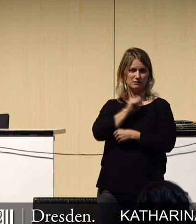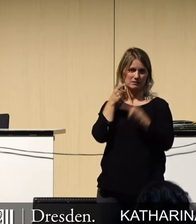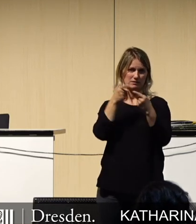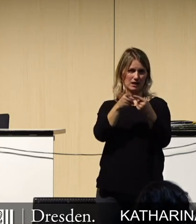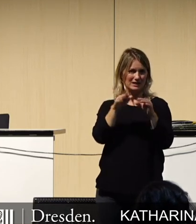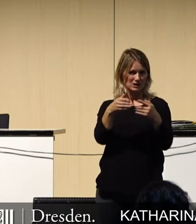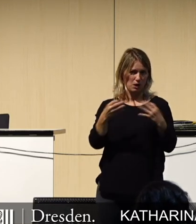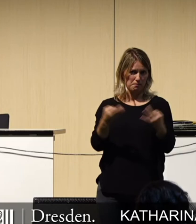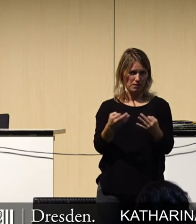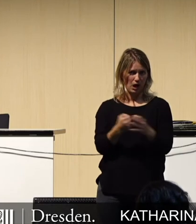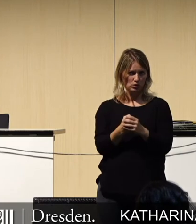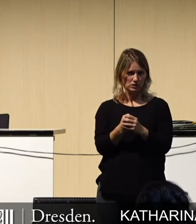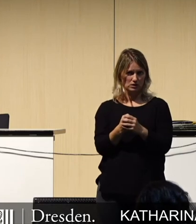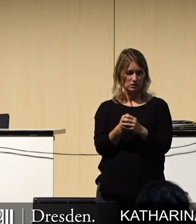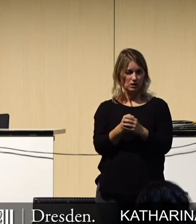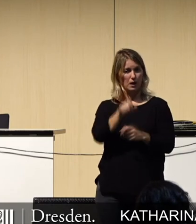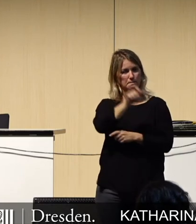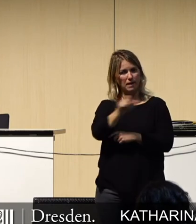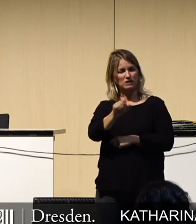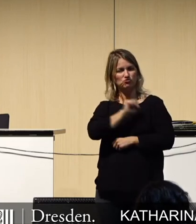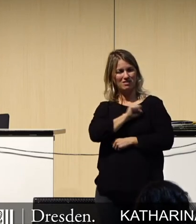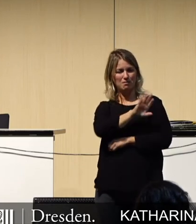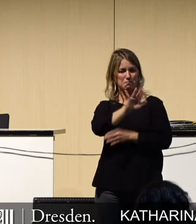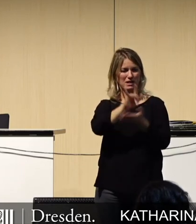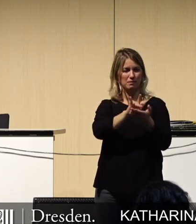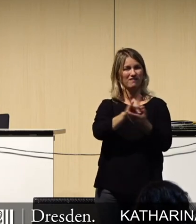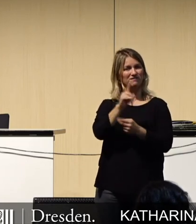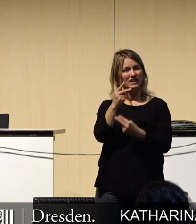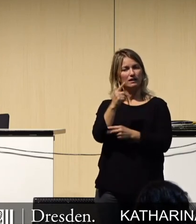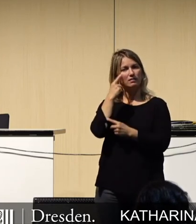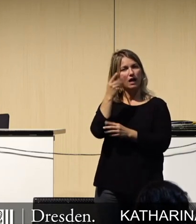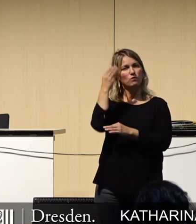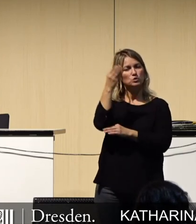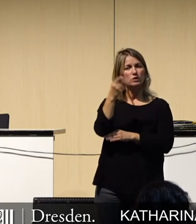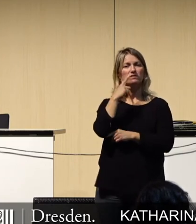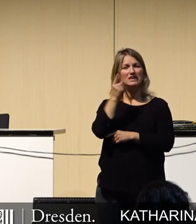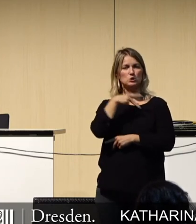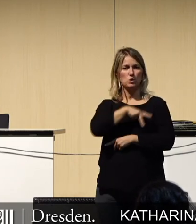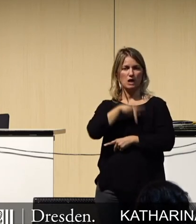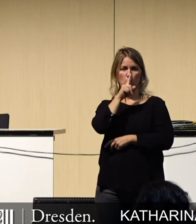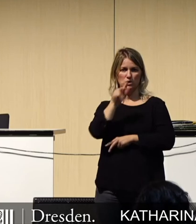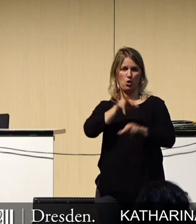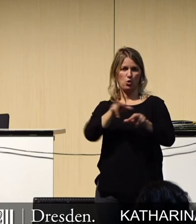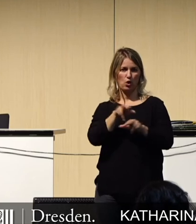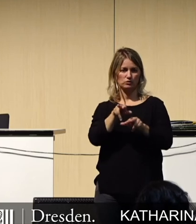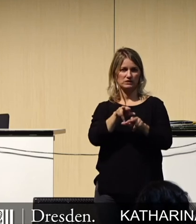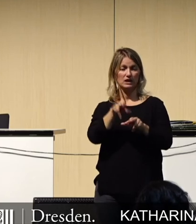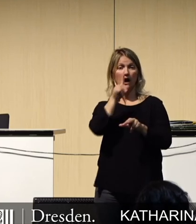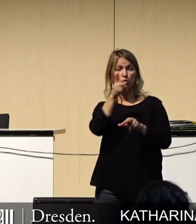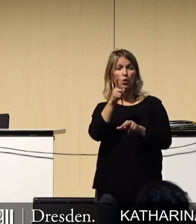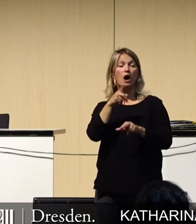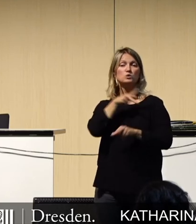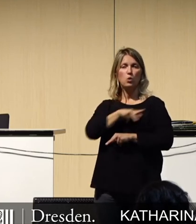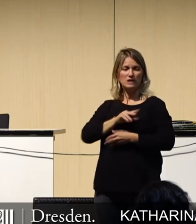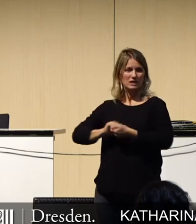brauchen. Die Menschen in den Mittelpunkt stellen, sozial-ökologisch denken und die Digitalisierung und die Technik als Hilfsmittel